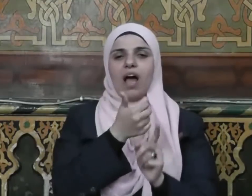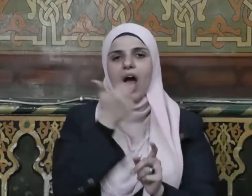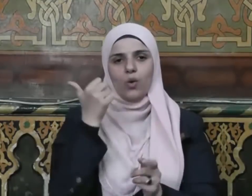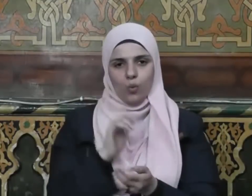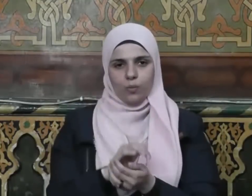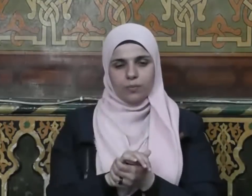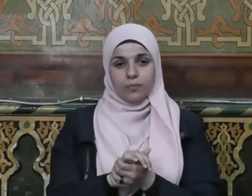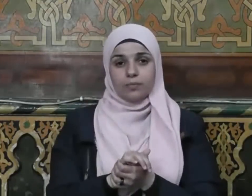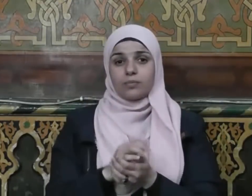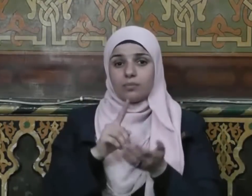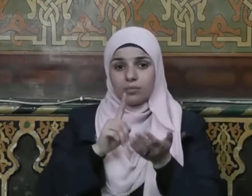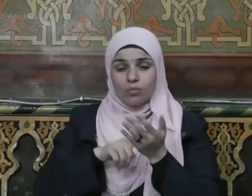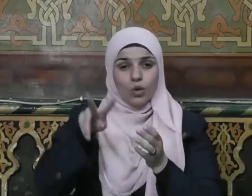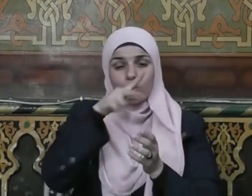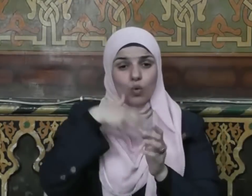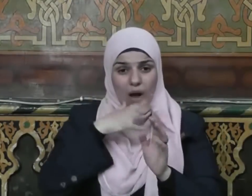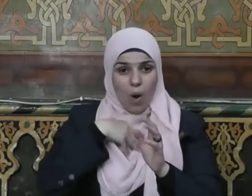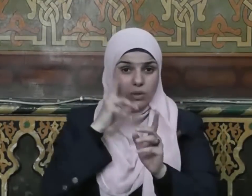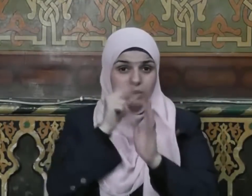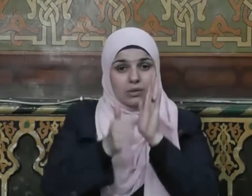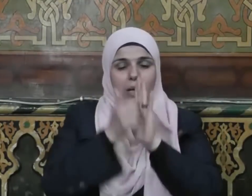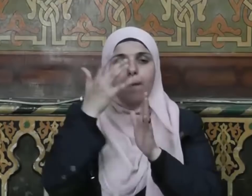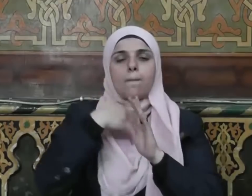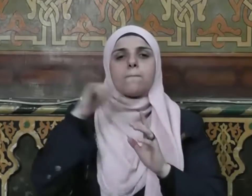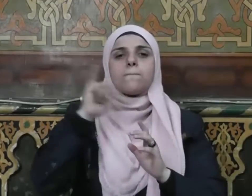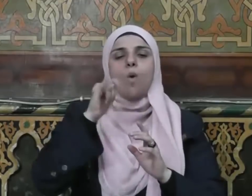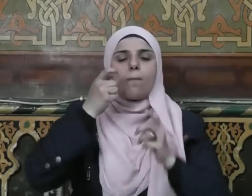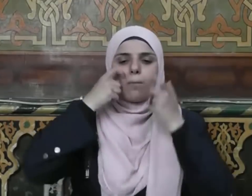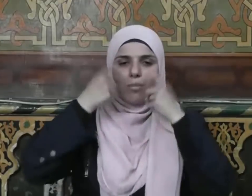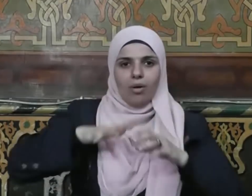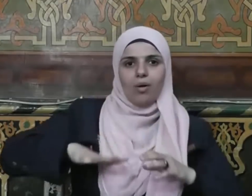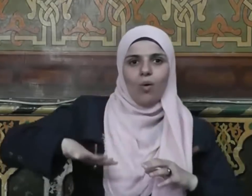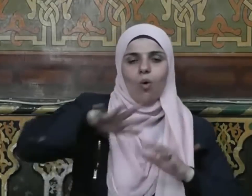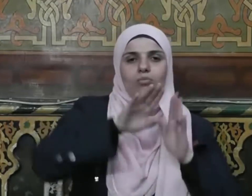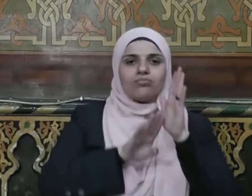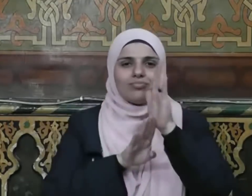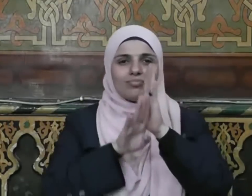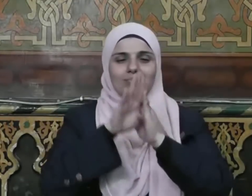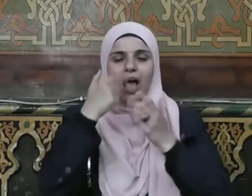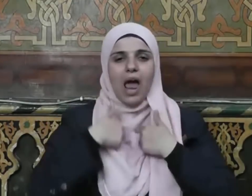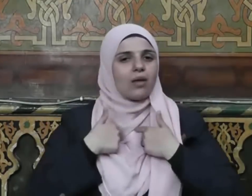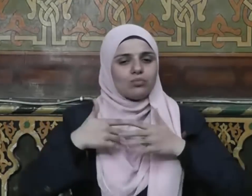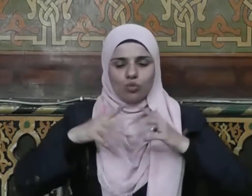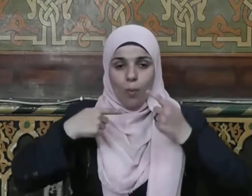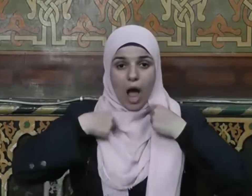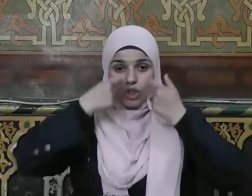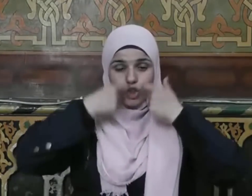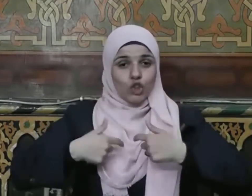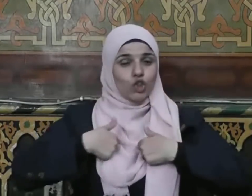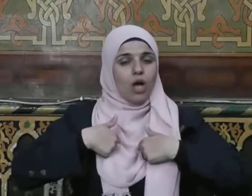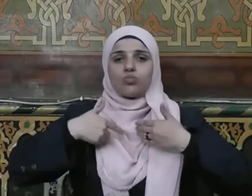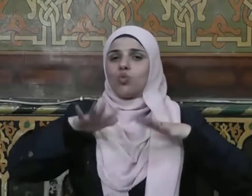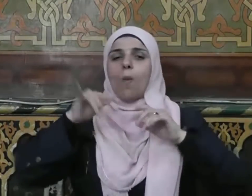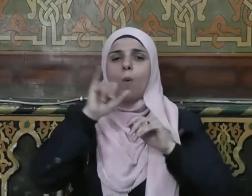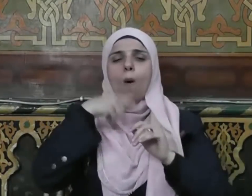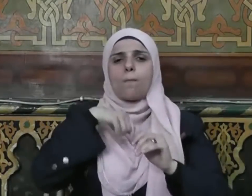عنه وإيثارهم للمصلحة العامة وتقديمها على المصلحة الخاصة